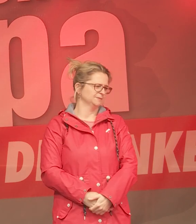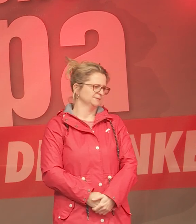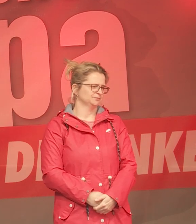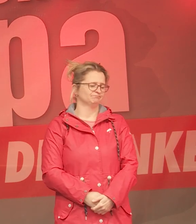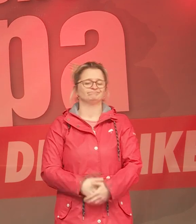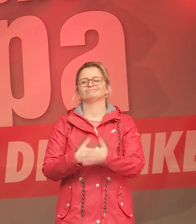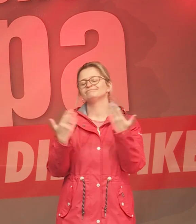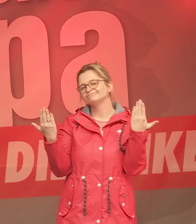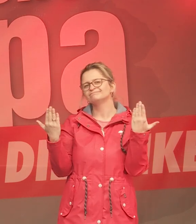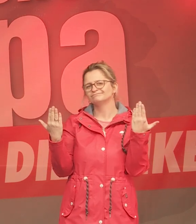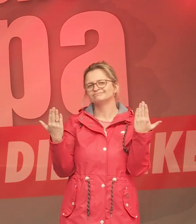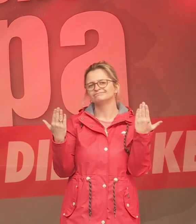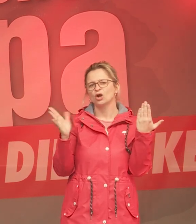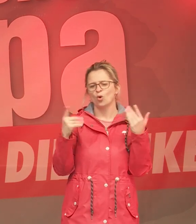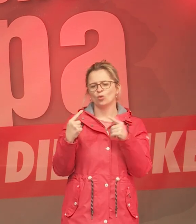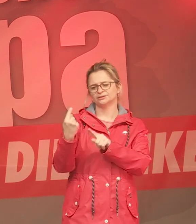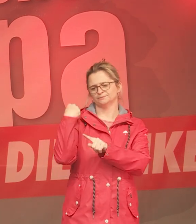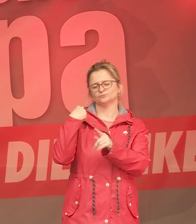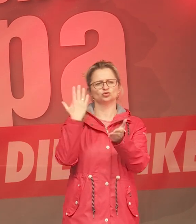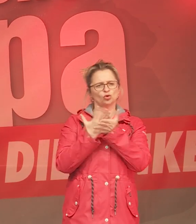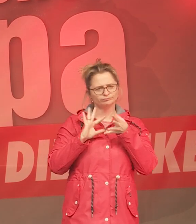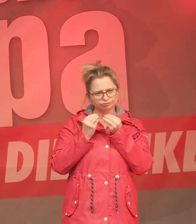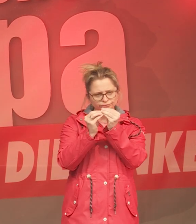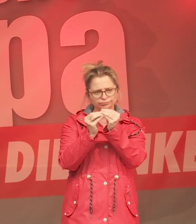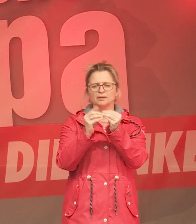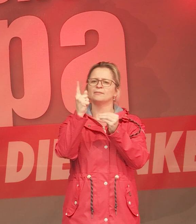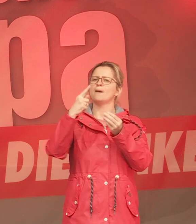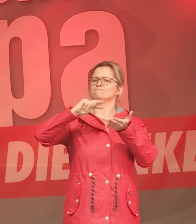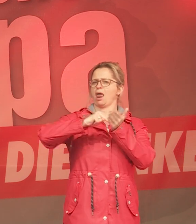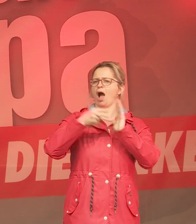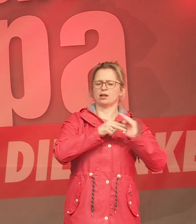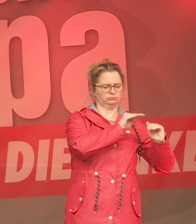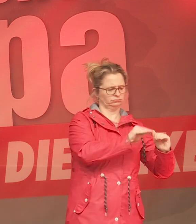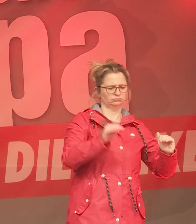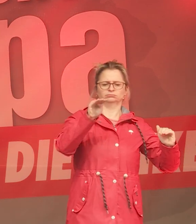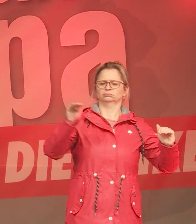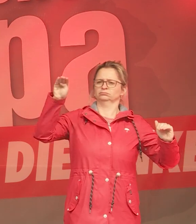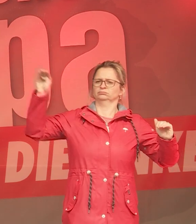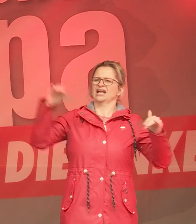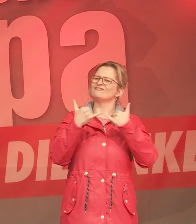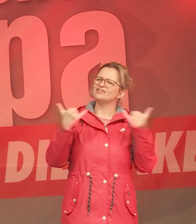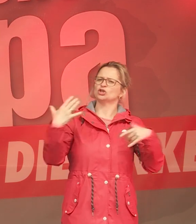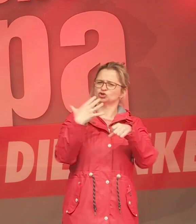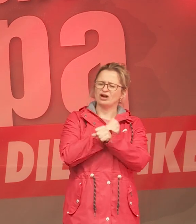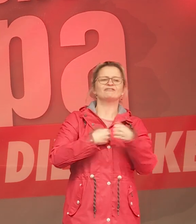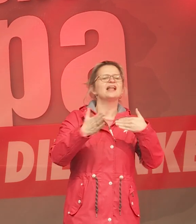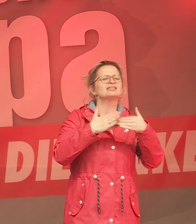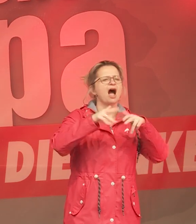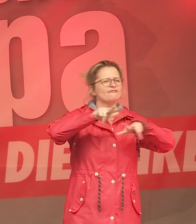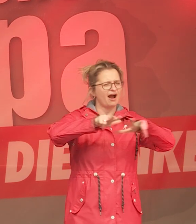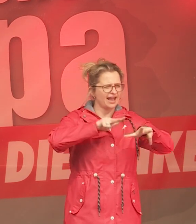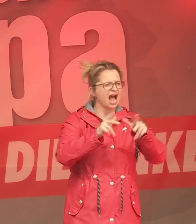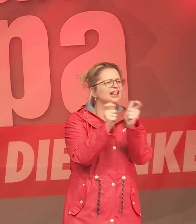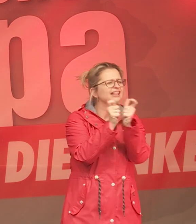Und wir haben einen Stubenplan erarbeitet, wie man auch ticketfreien Nahverkehr machen kann. Sprich zum